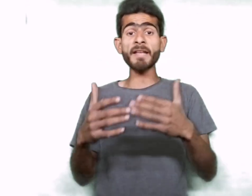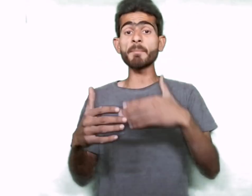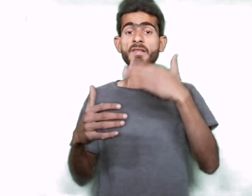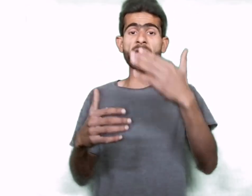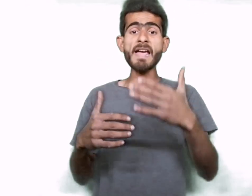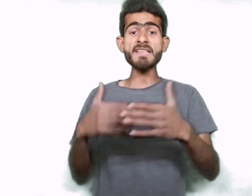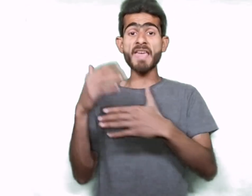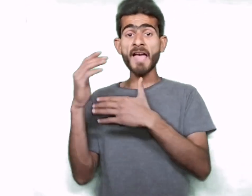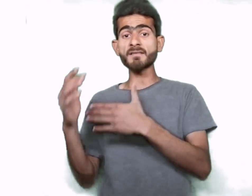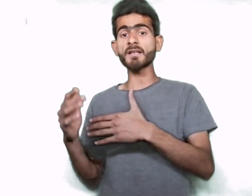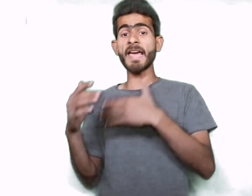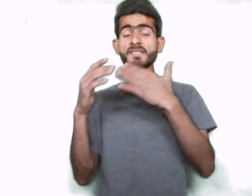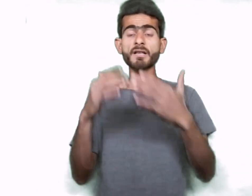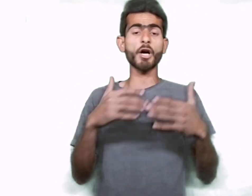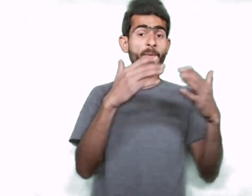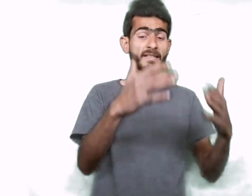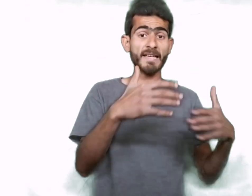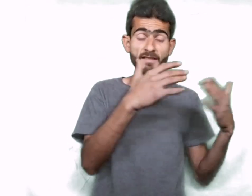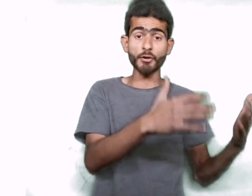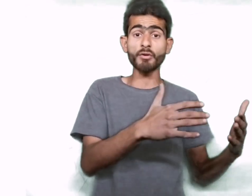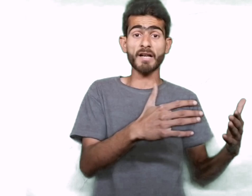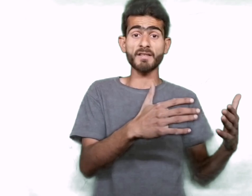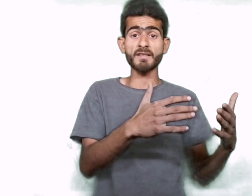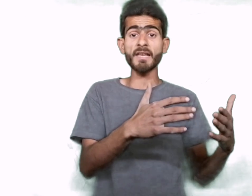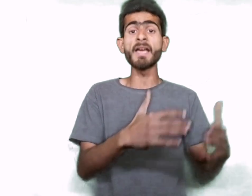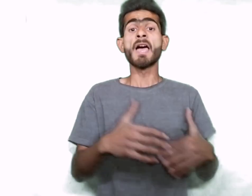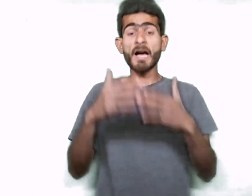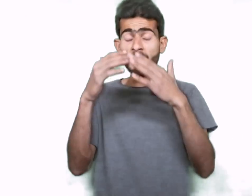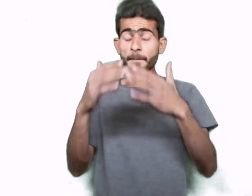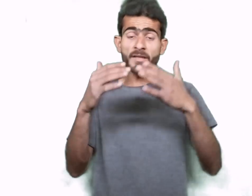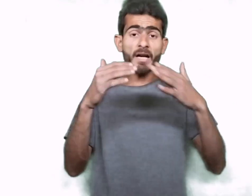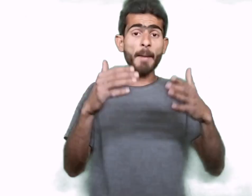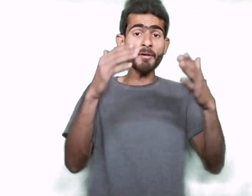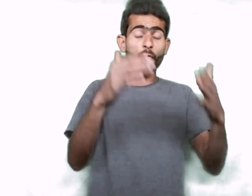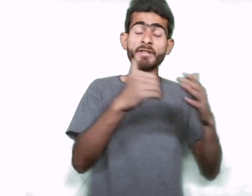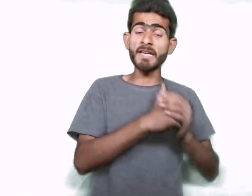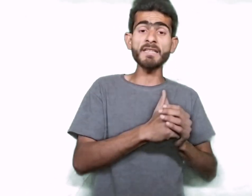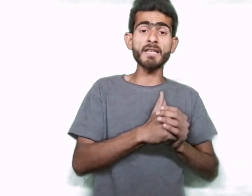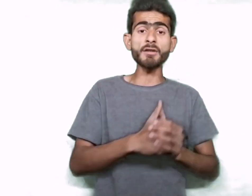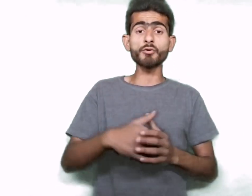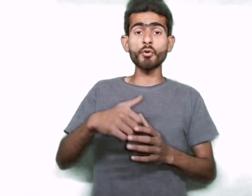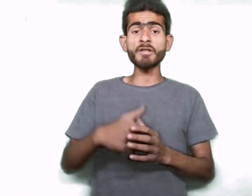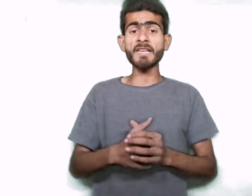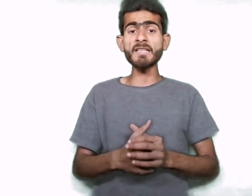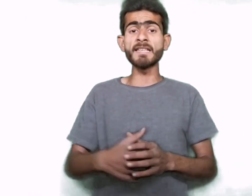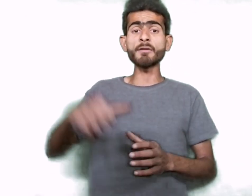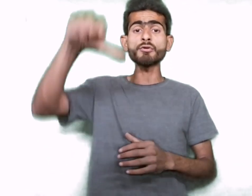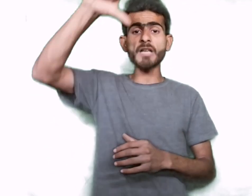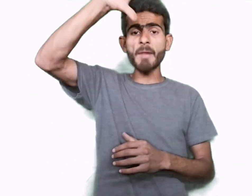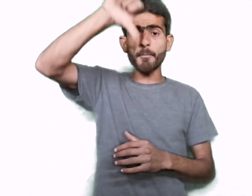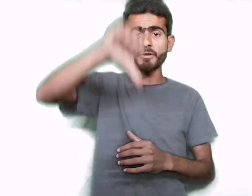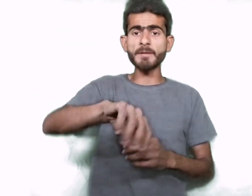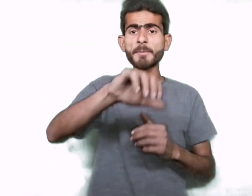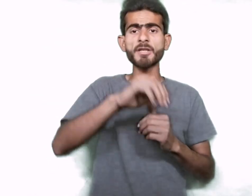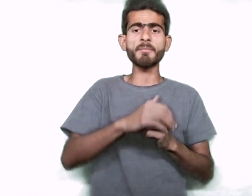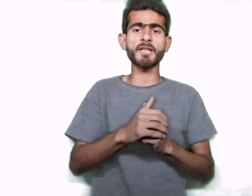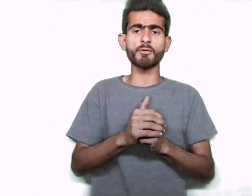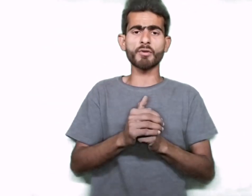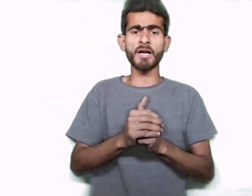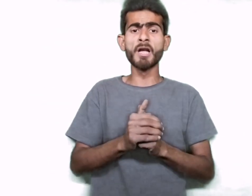میں نے بتایا ہے کہ جائز کیش کا کاروبار کیسے شروع کر سکتے ہیں اگر ابھی تک آپ نے وہ نہیں دیکھی تو ضرور دیکھیں لنک اس کا میں آپ کو دیسپشن میں دے دوں گا